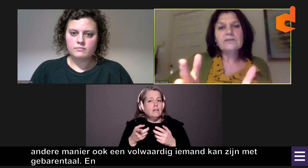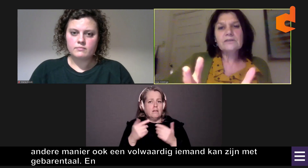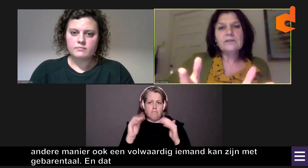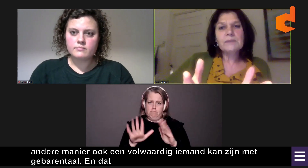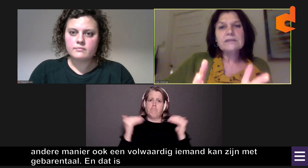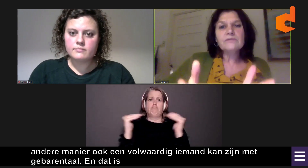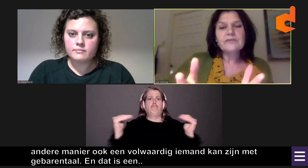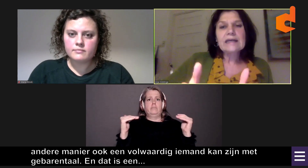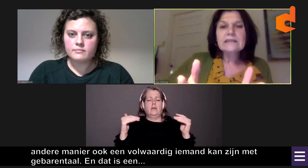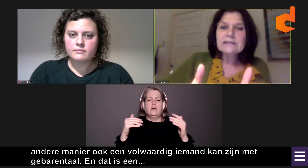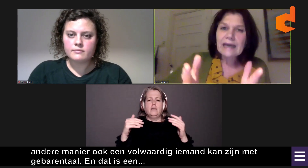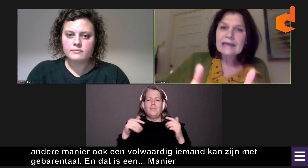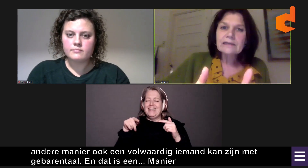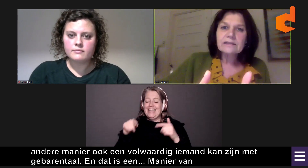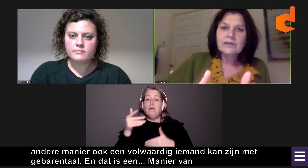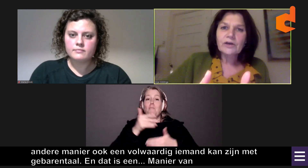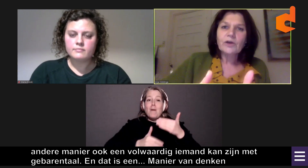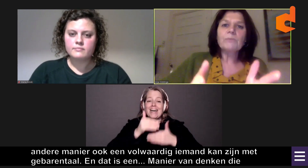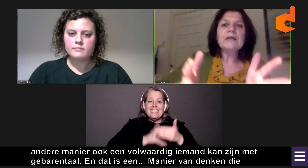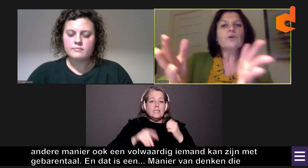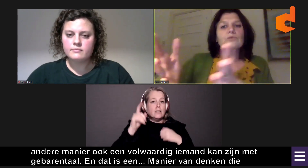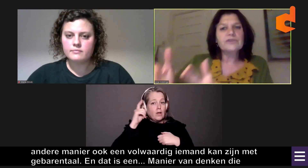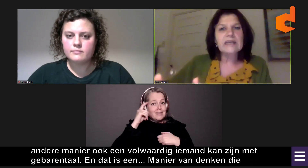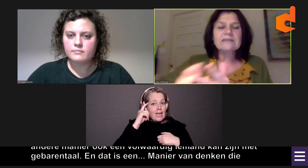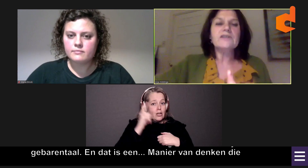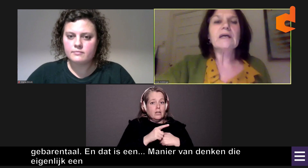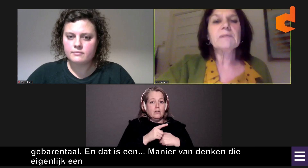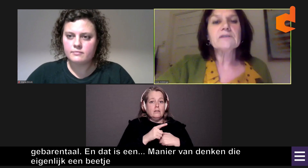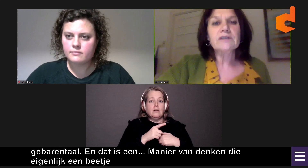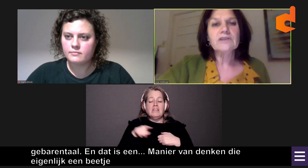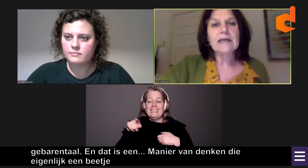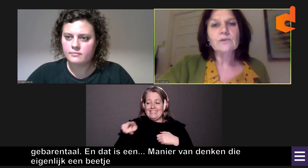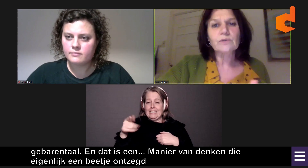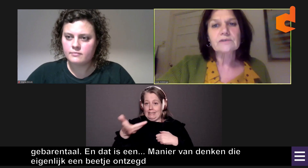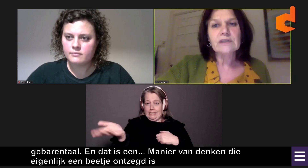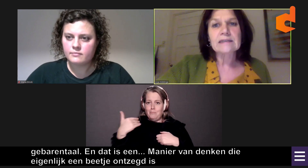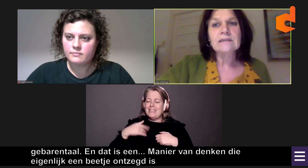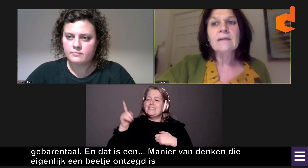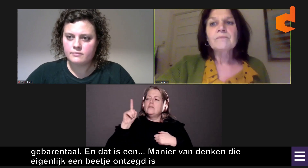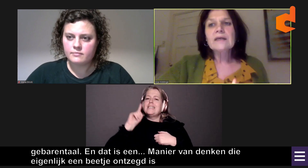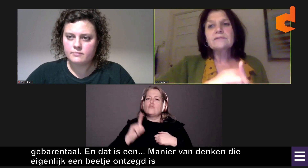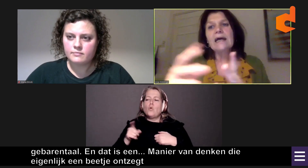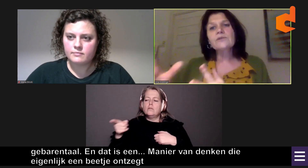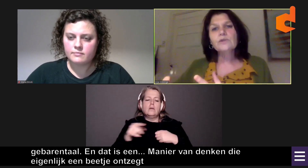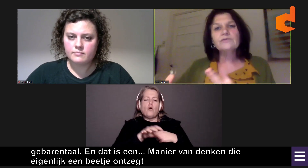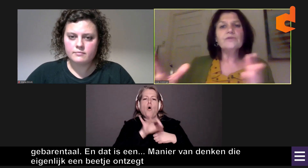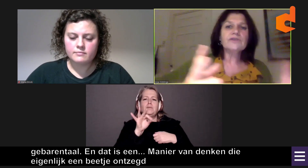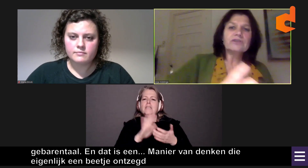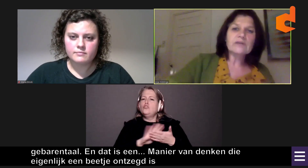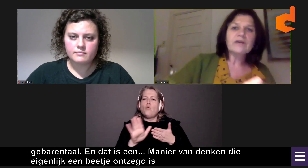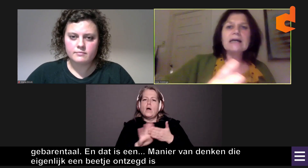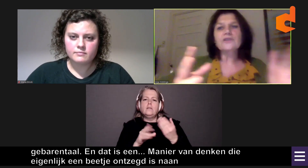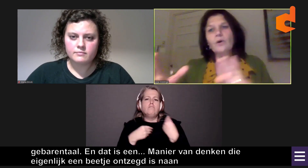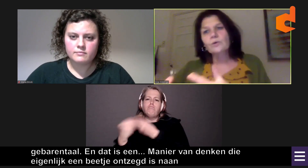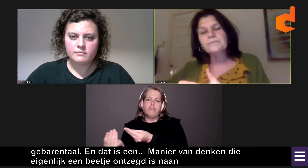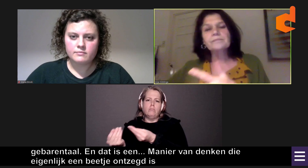een manier van denken die eigenlijk een beetje ontzegd is aan mensen die slechthorend zijn. En daardoor voelen